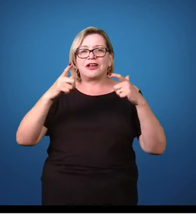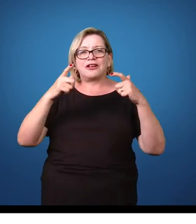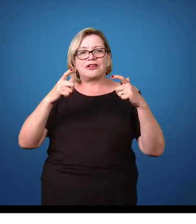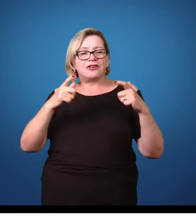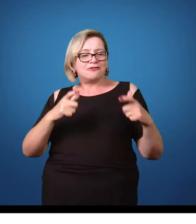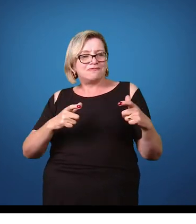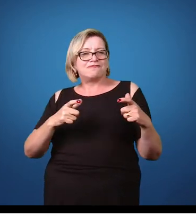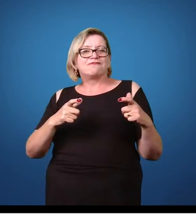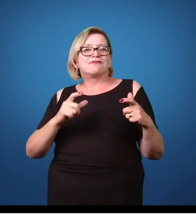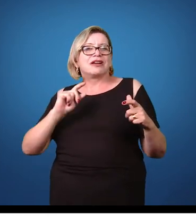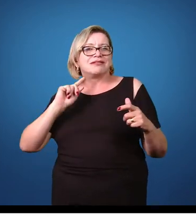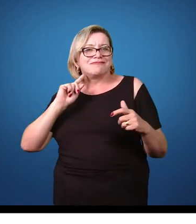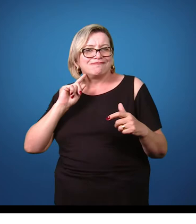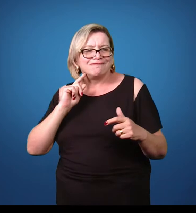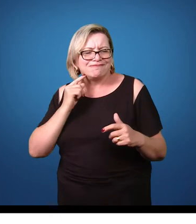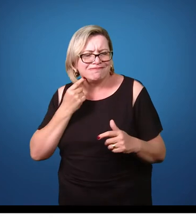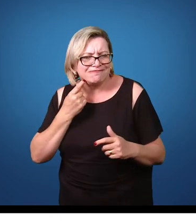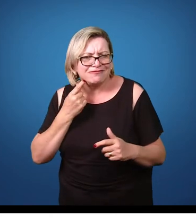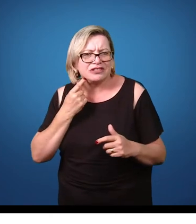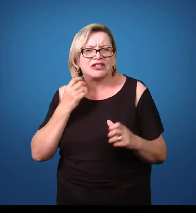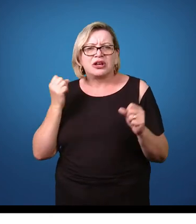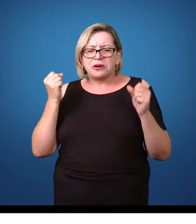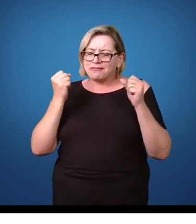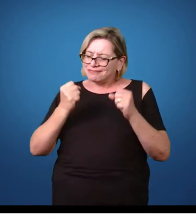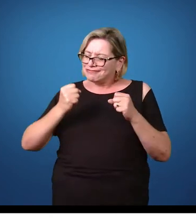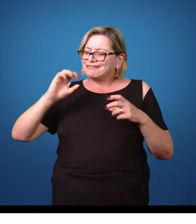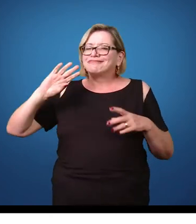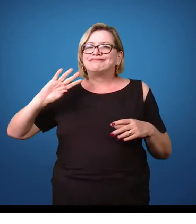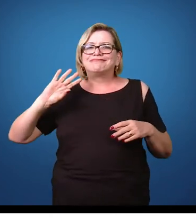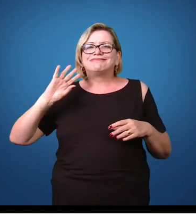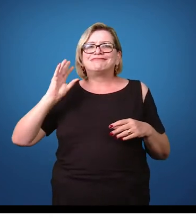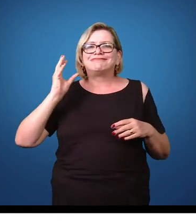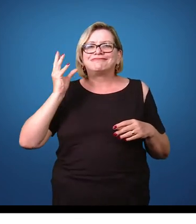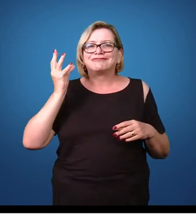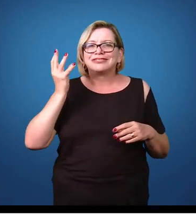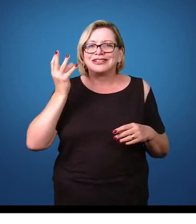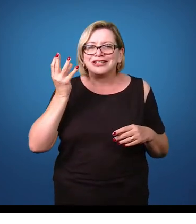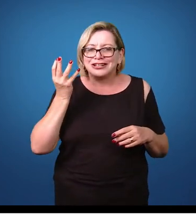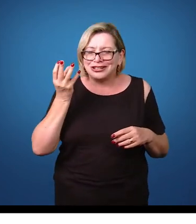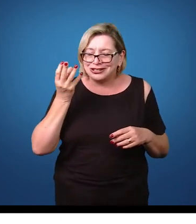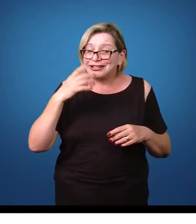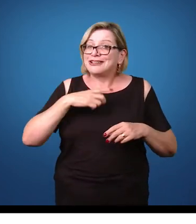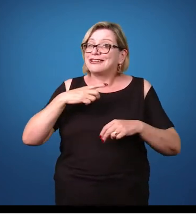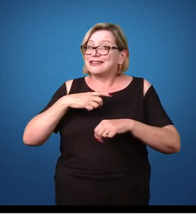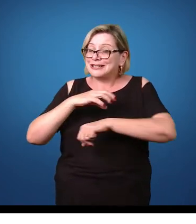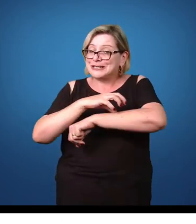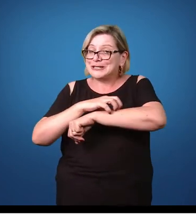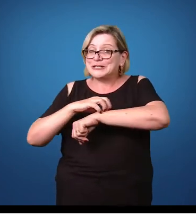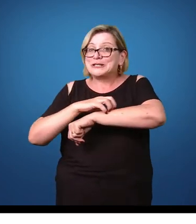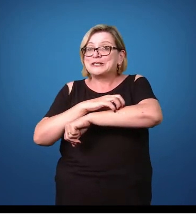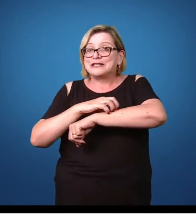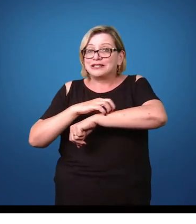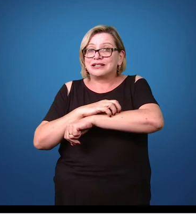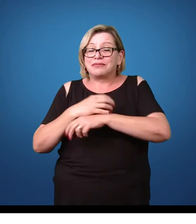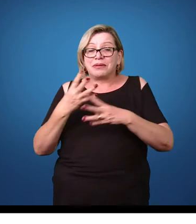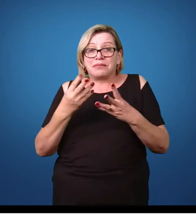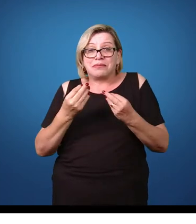de higiene pode levar a uma contaminação,